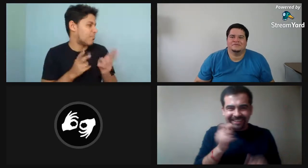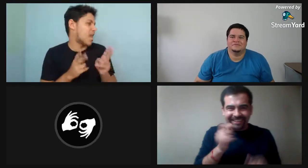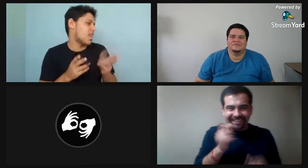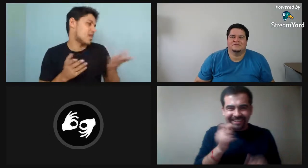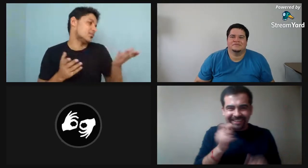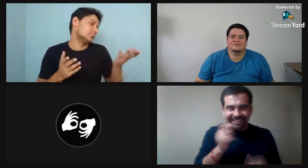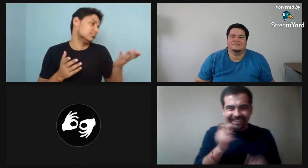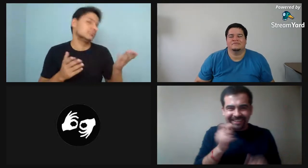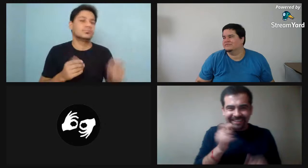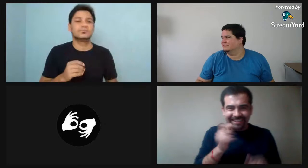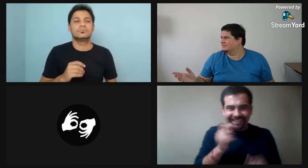que se corta